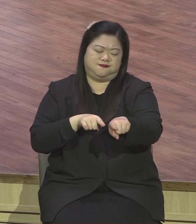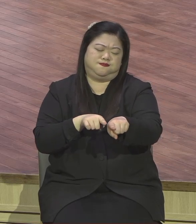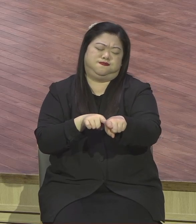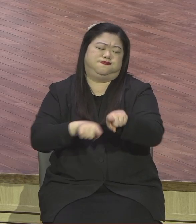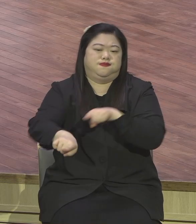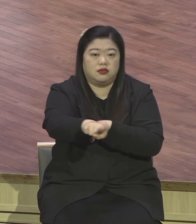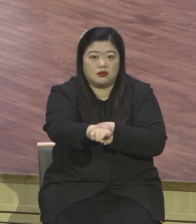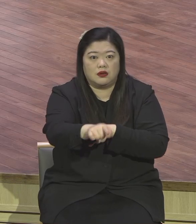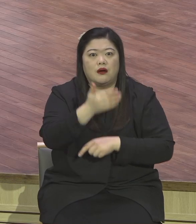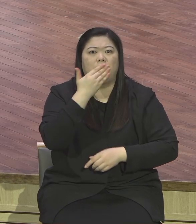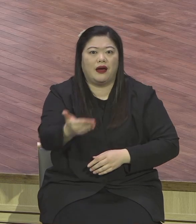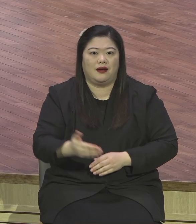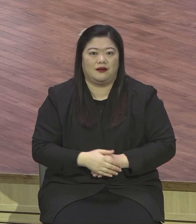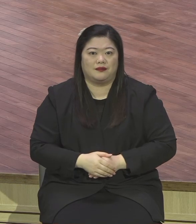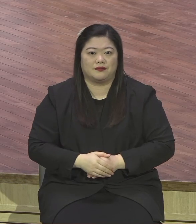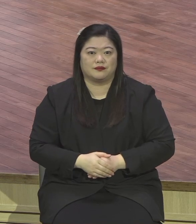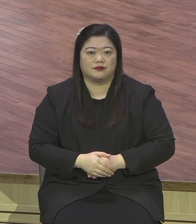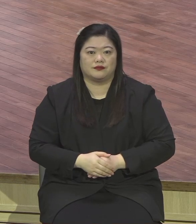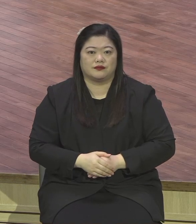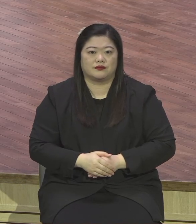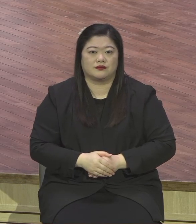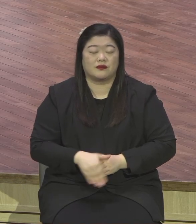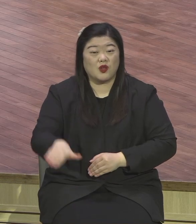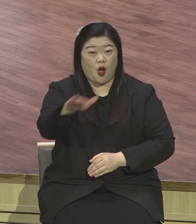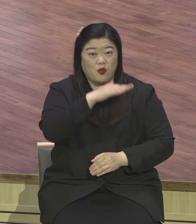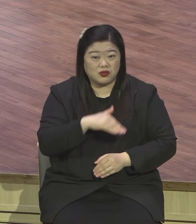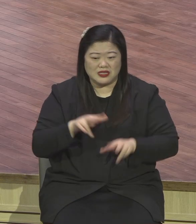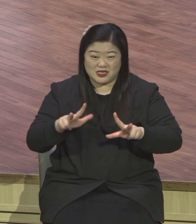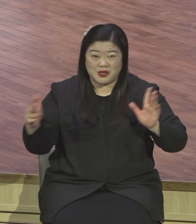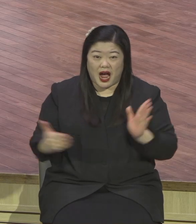절대 가능의 현장으로 바뀌게 됩니다.